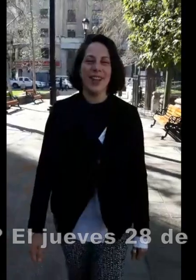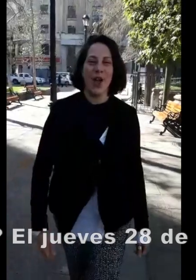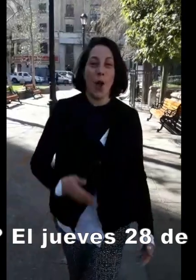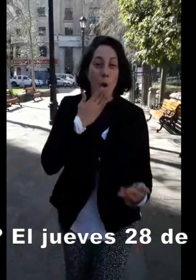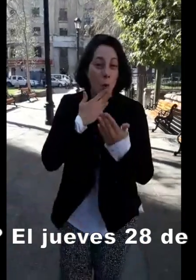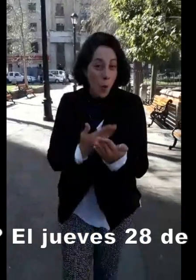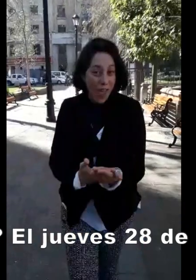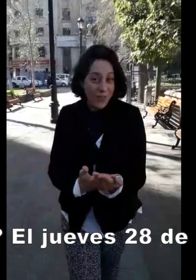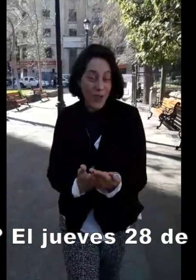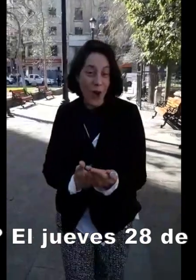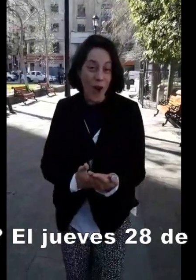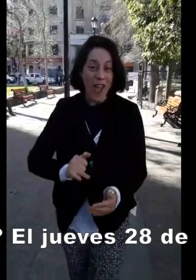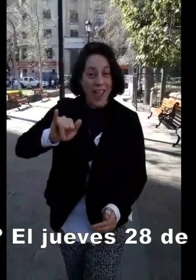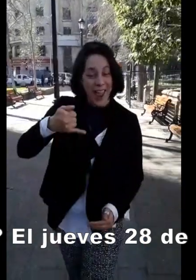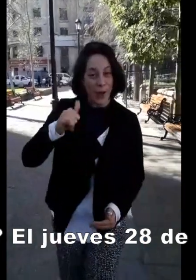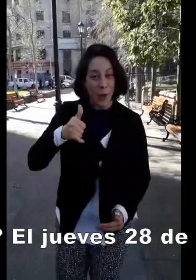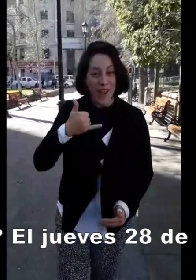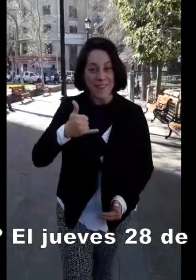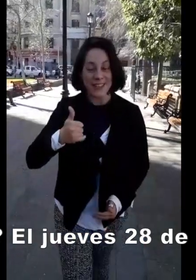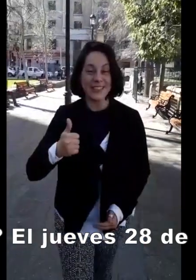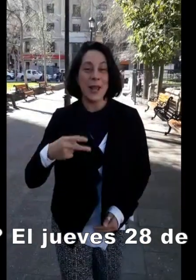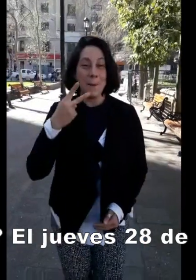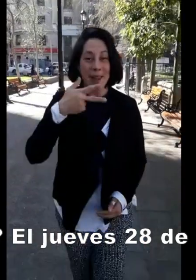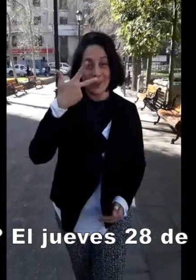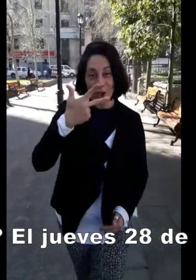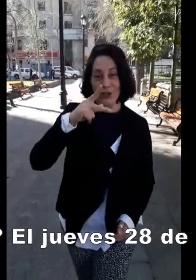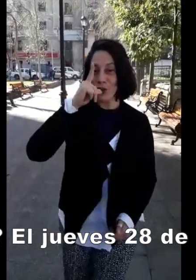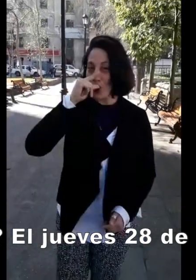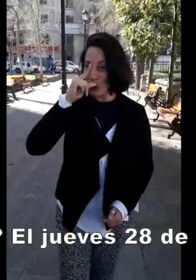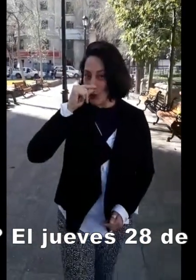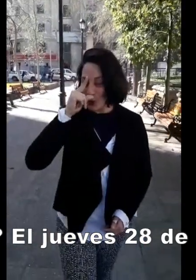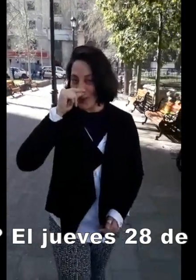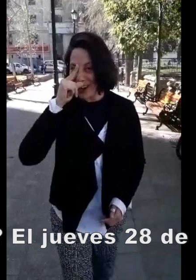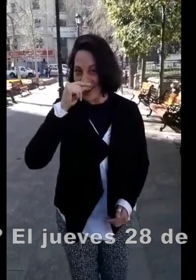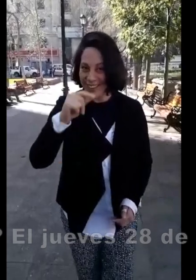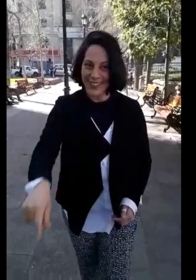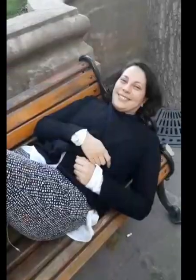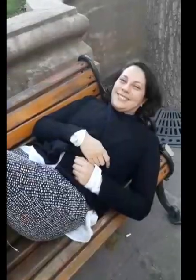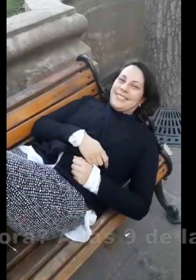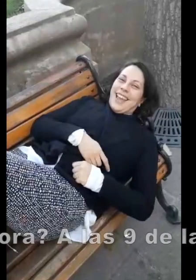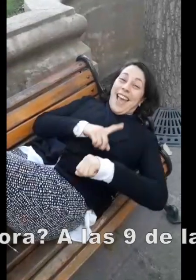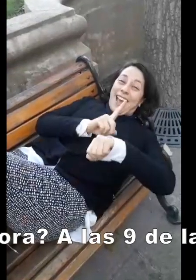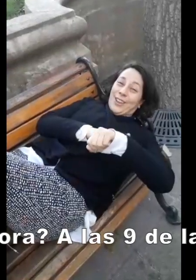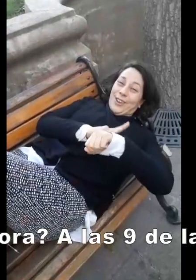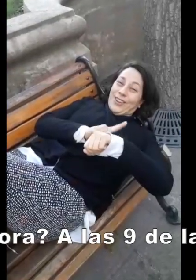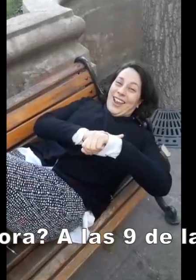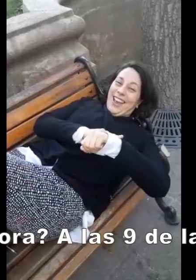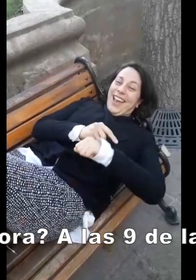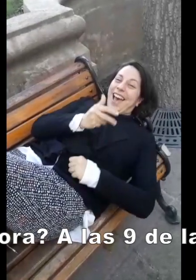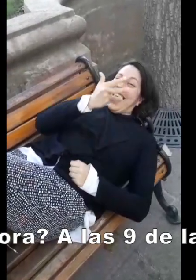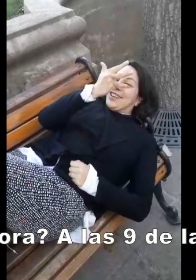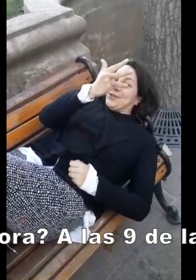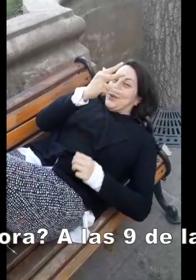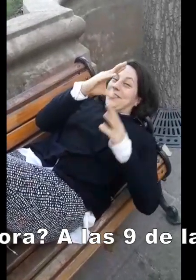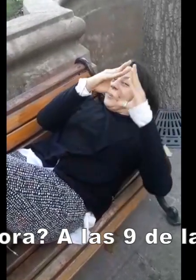¿Cuándo? El jueves 28 de octubre. ¿A qué hora? A las 9 de la noche.